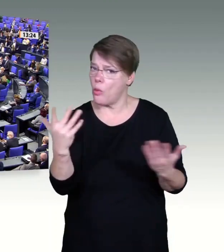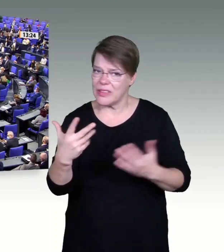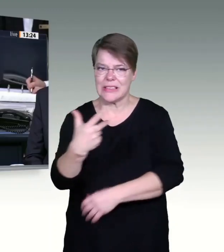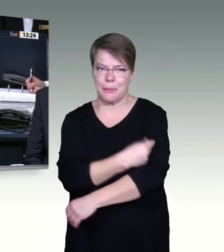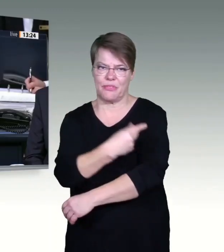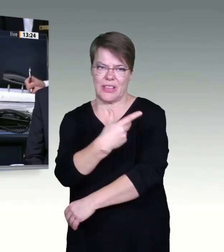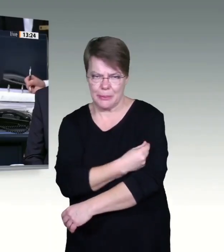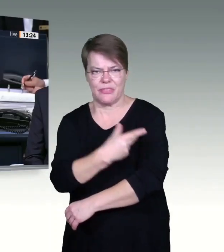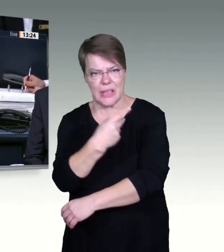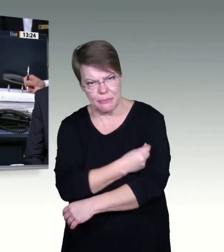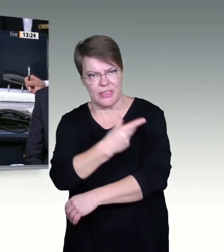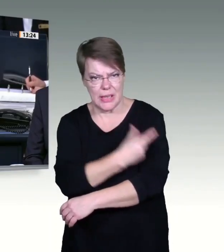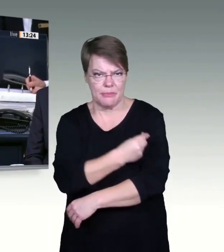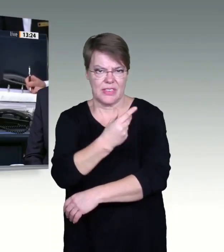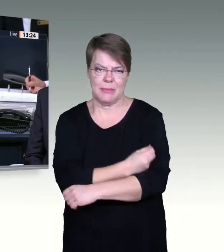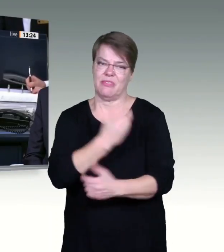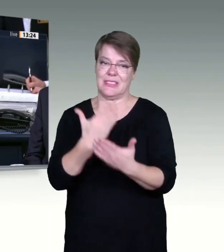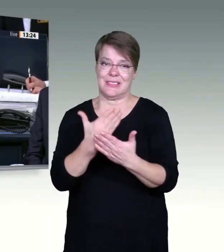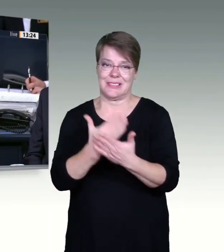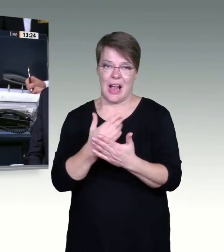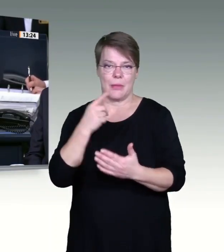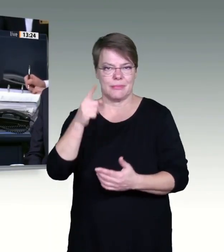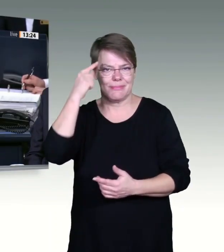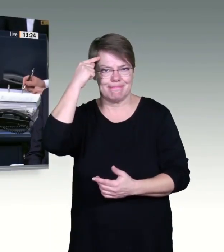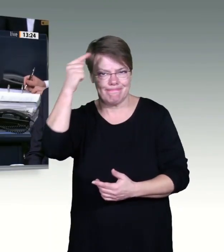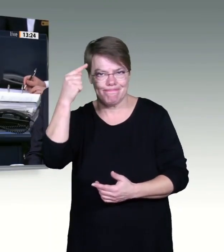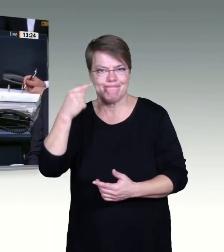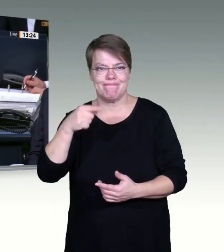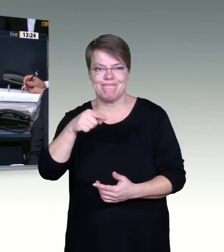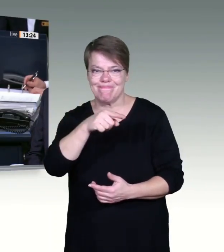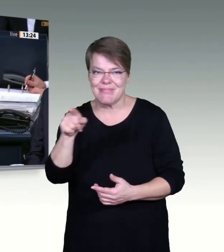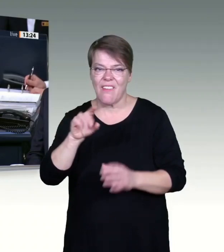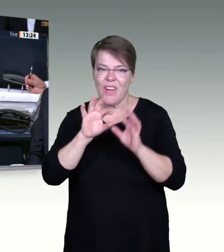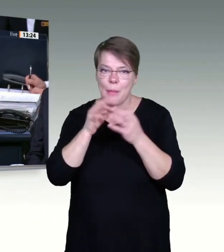Nächster Redner ist die CDU-CSU-Fraktion Dr. Jan-Marco Lutschak.